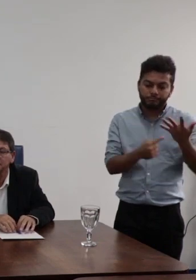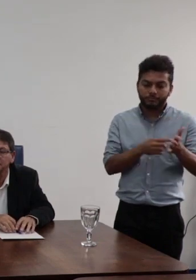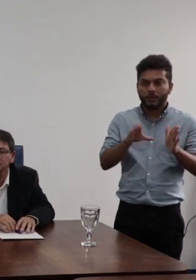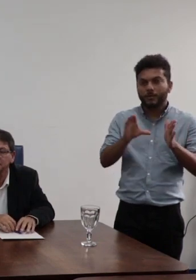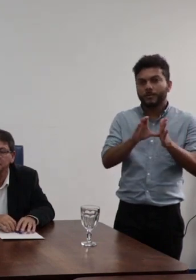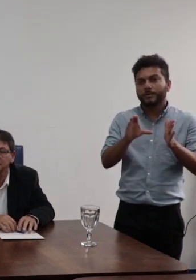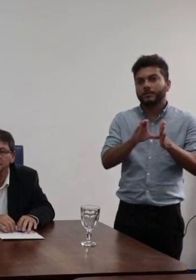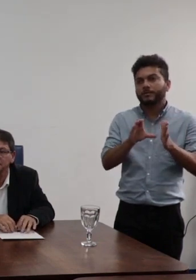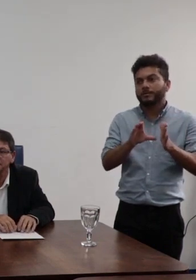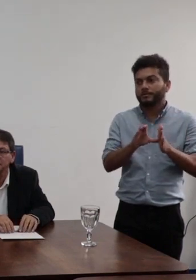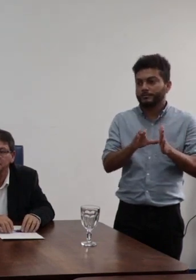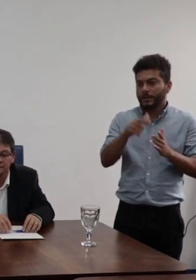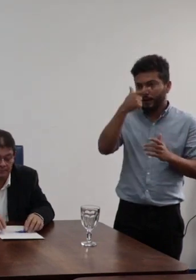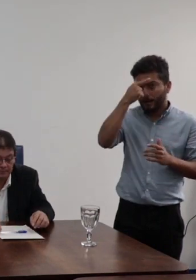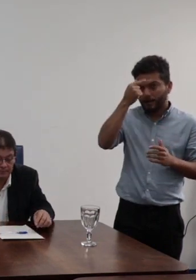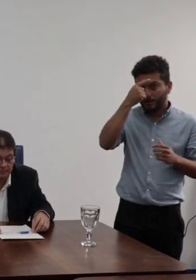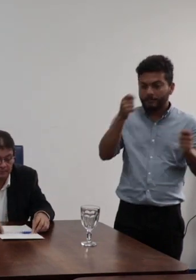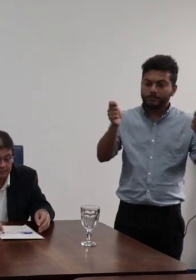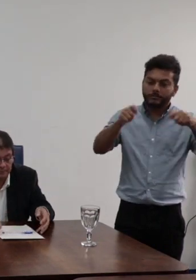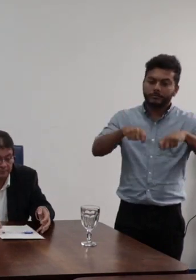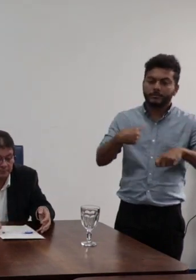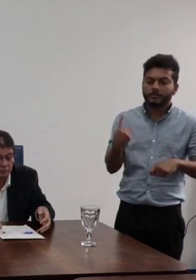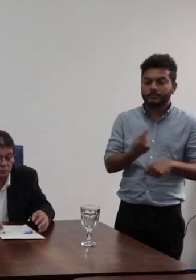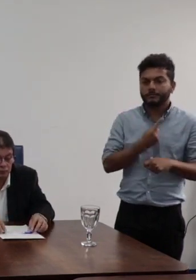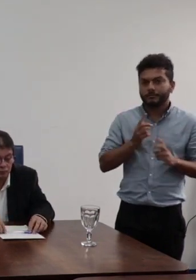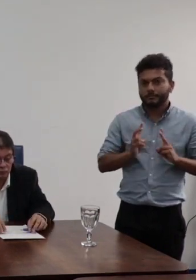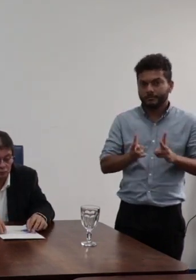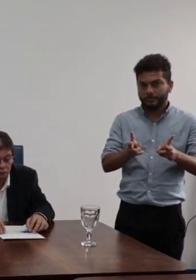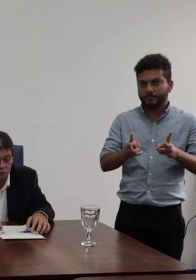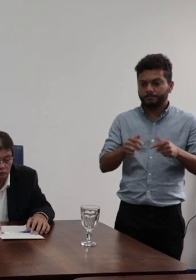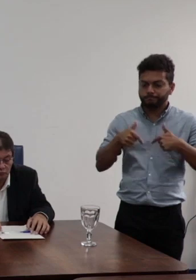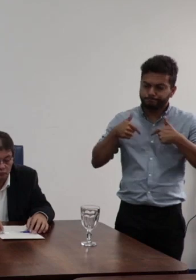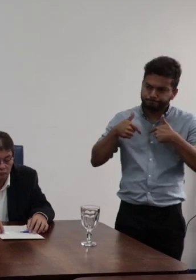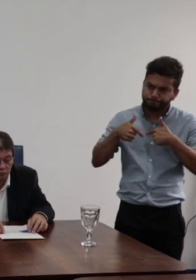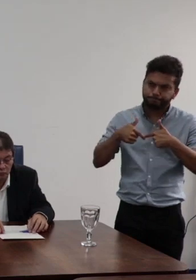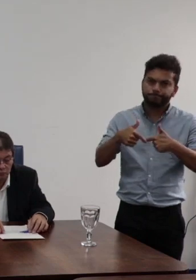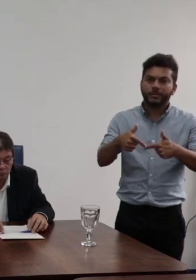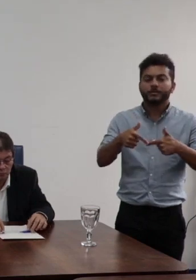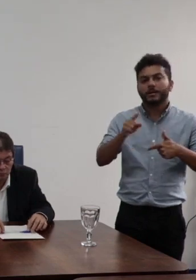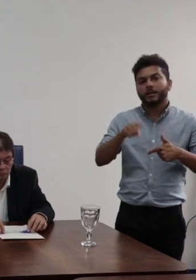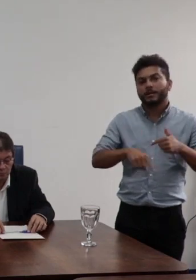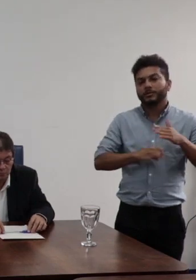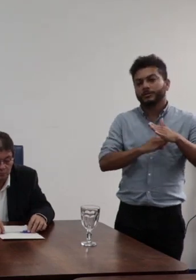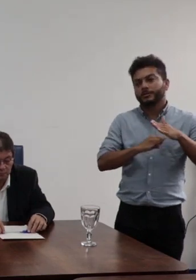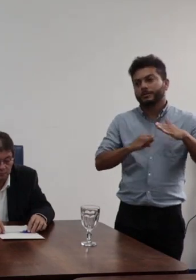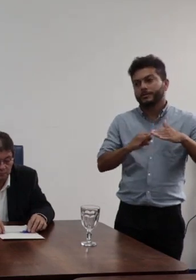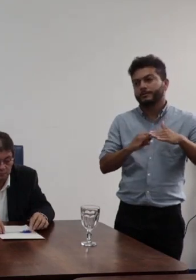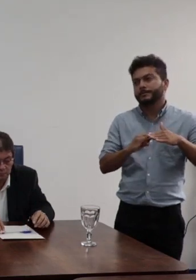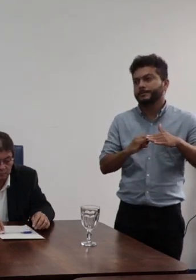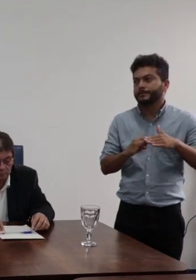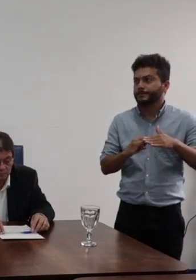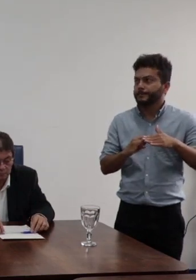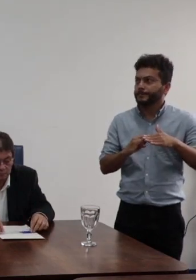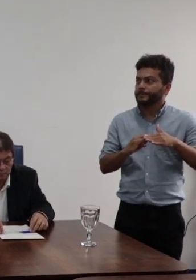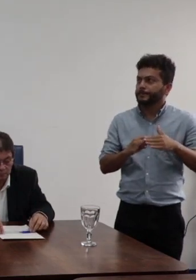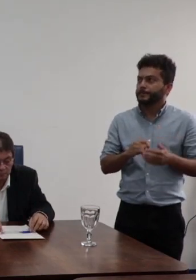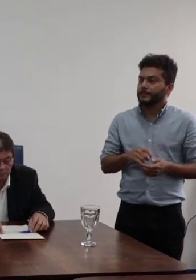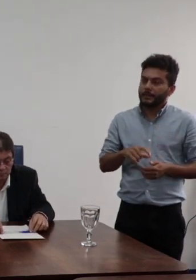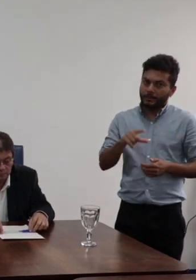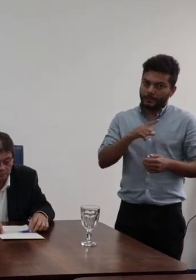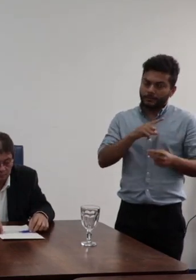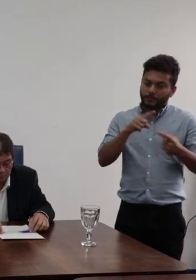que a gente continue caminhando e continuando sendo uma instituição que preste